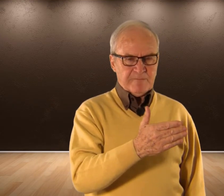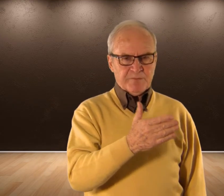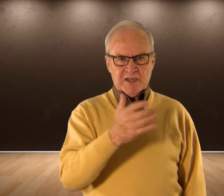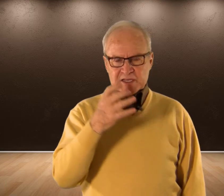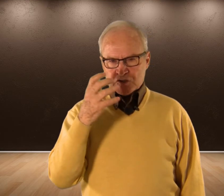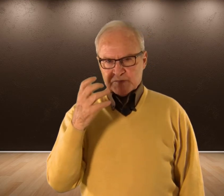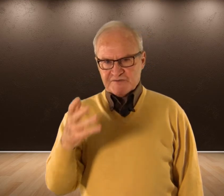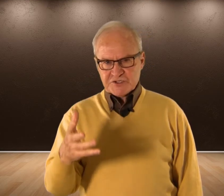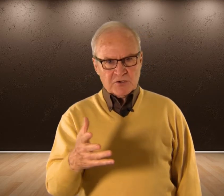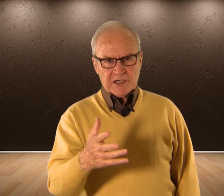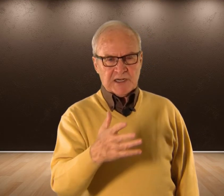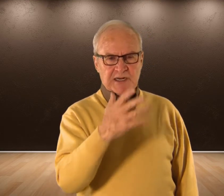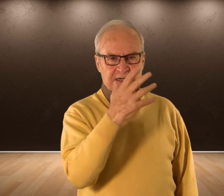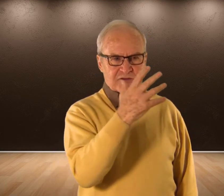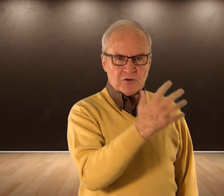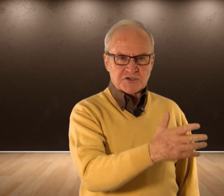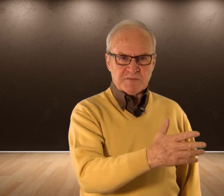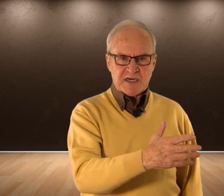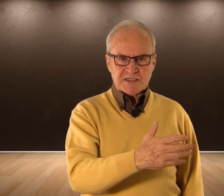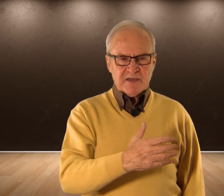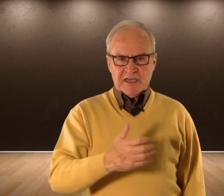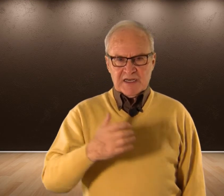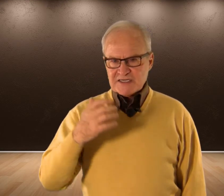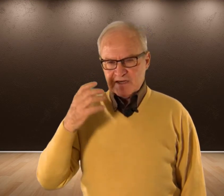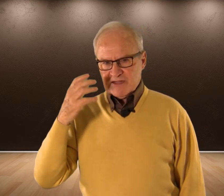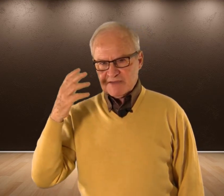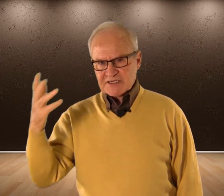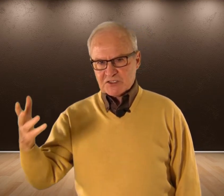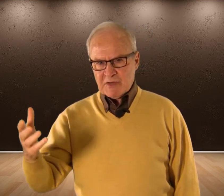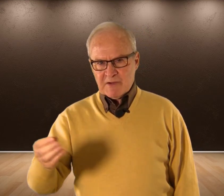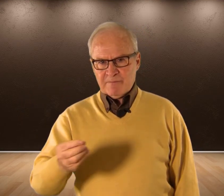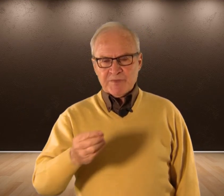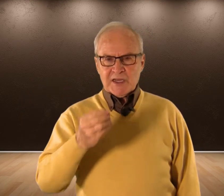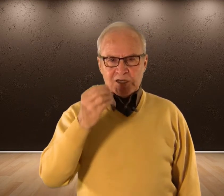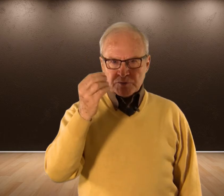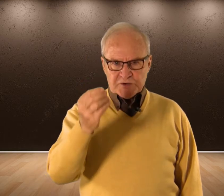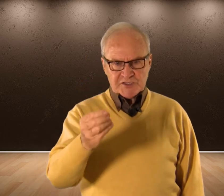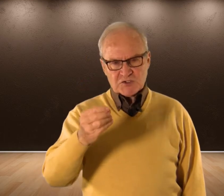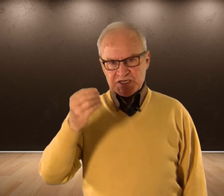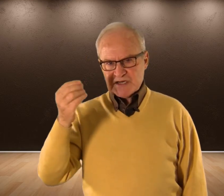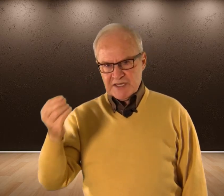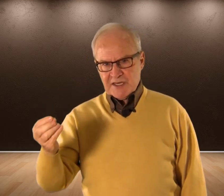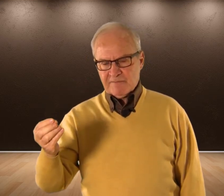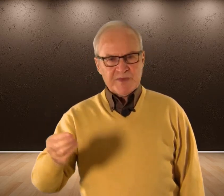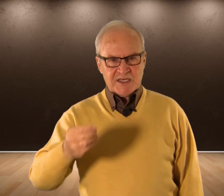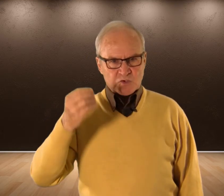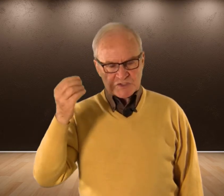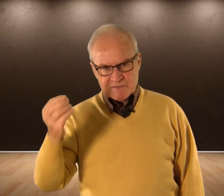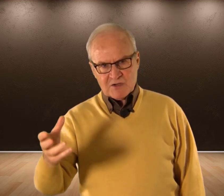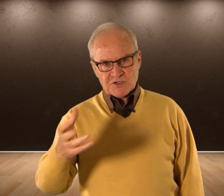En su profesión En la relación Con los demás En las iniciativas Que tomaban En los proyectos Que se hacían En sus trabajos